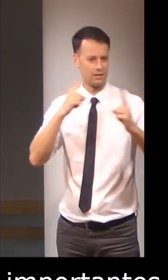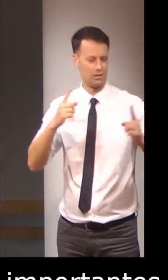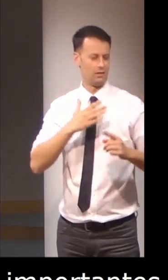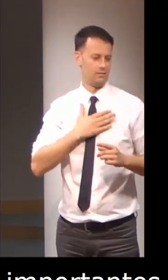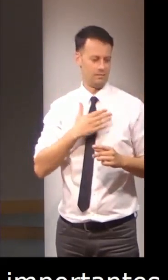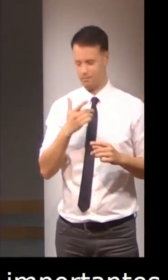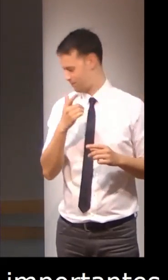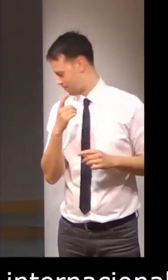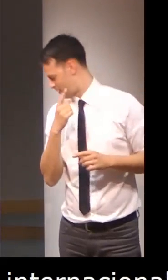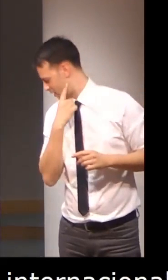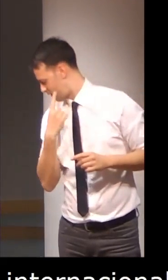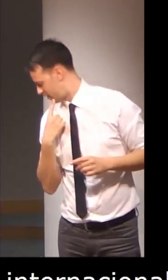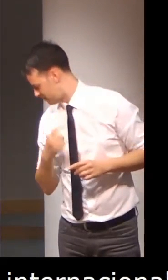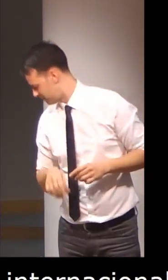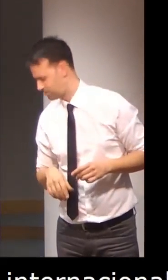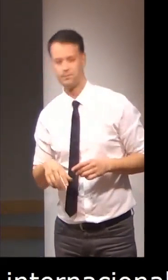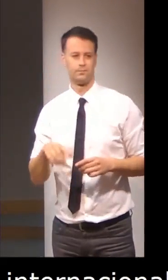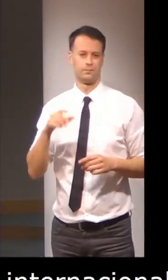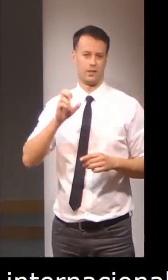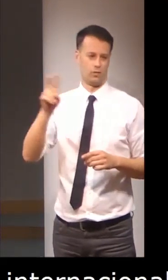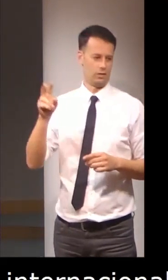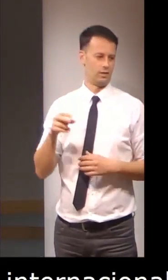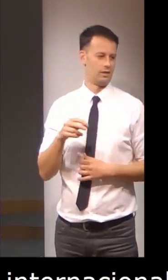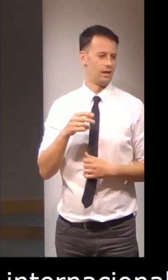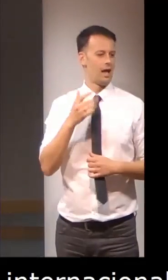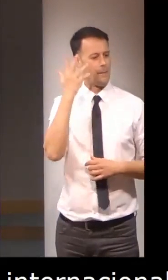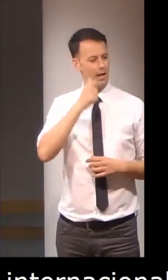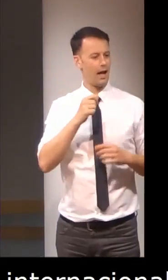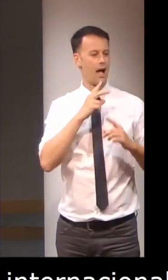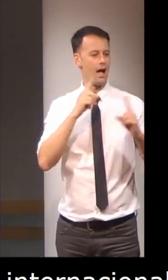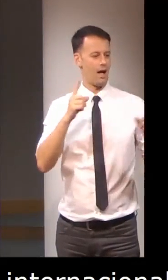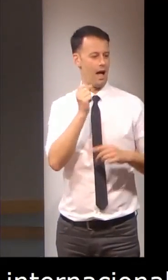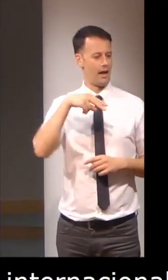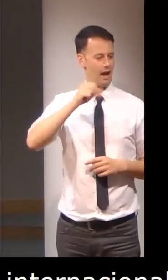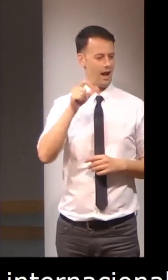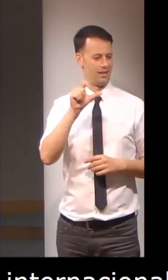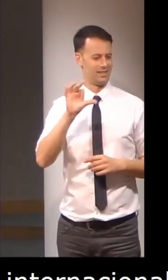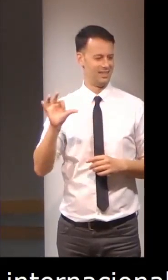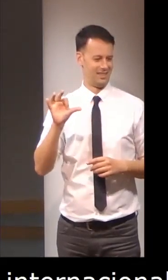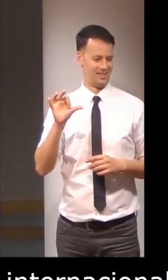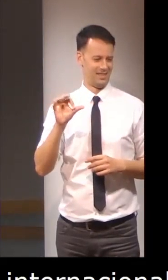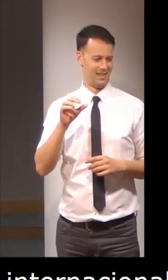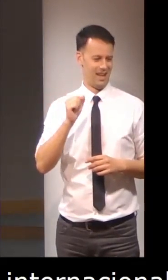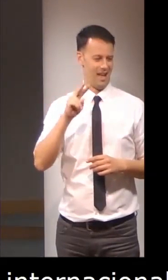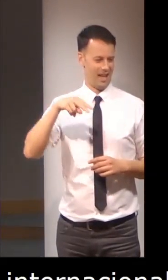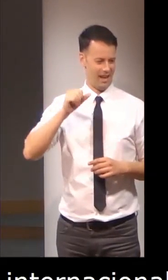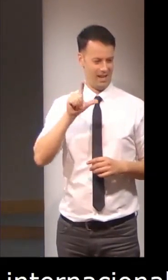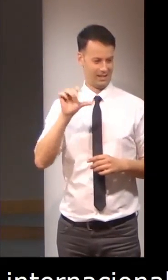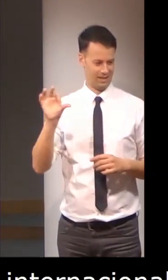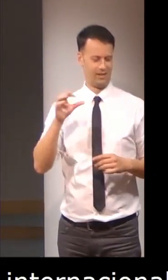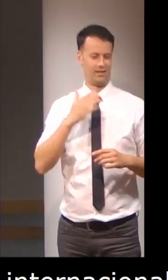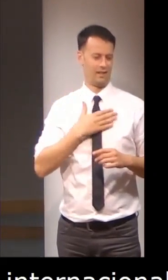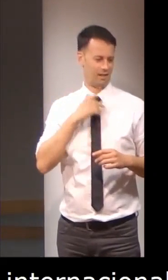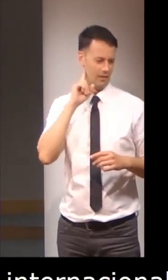Analysis